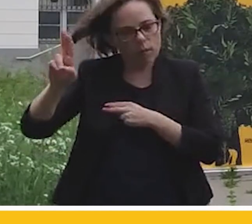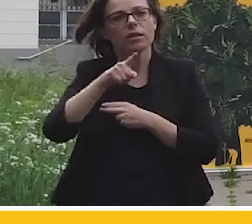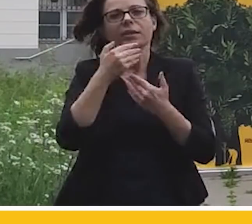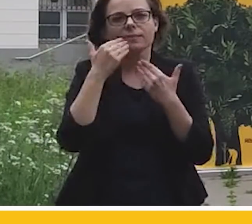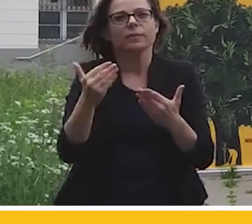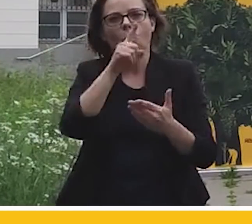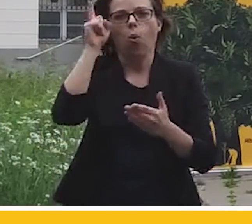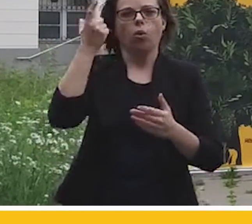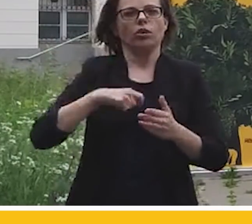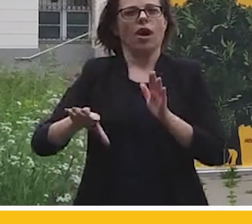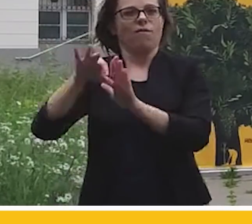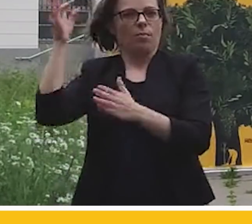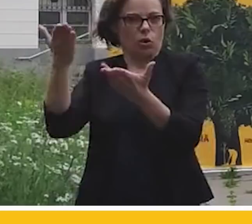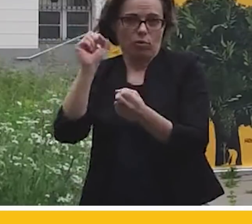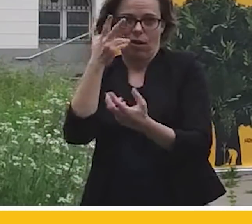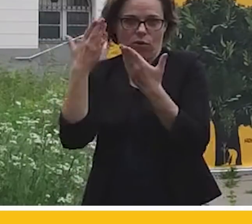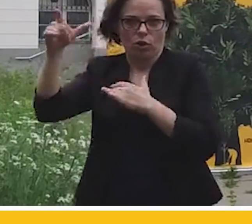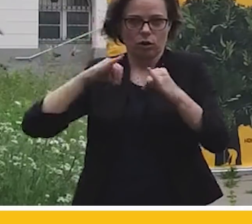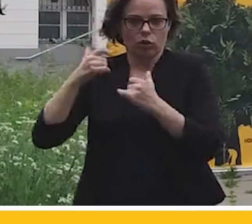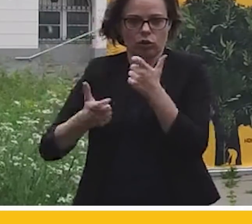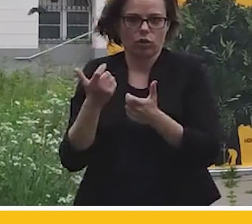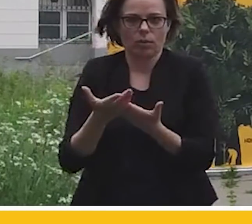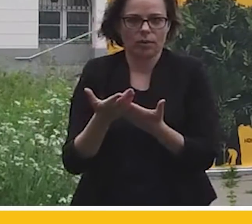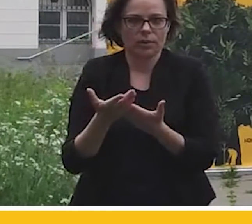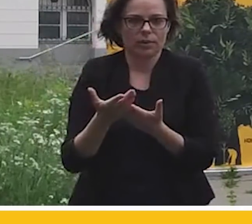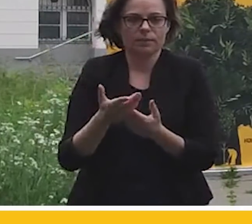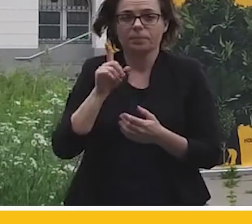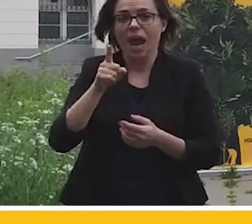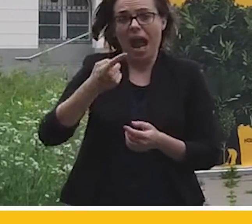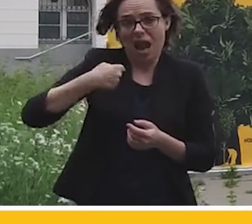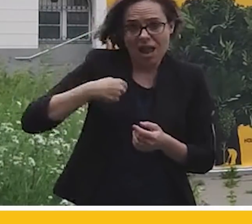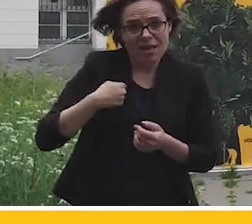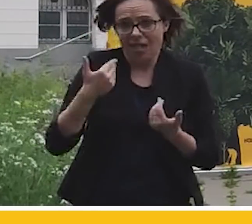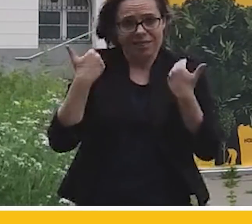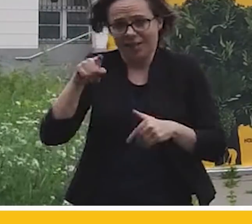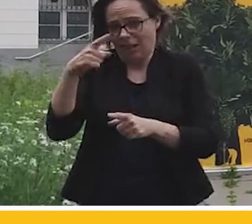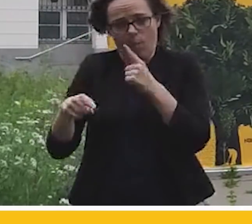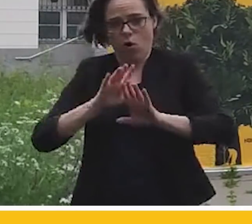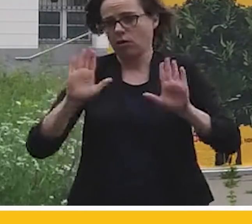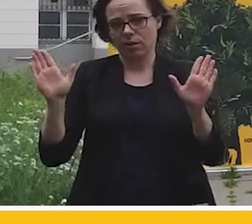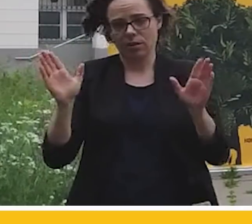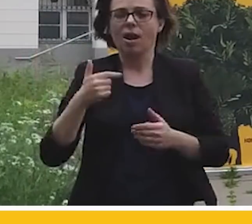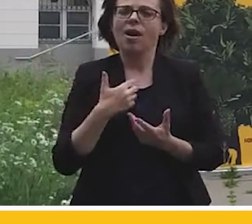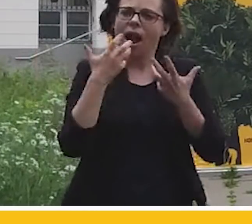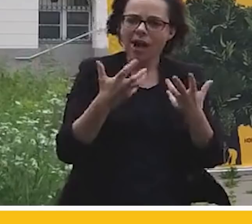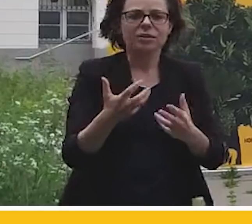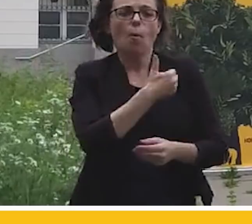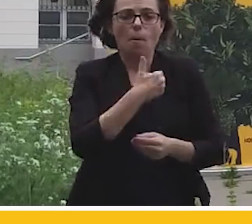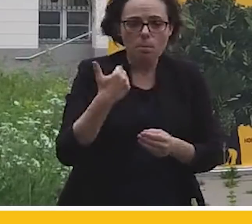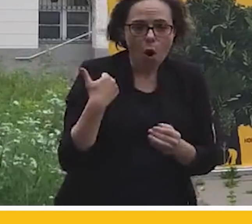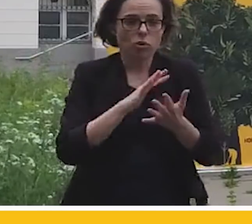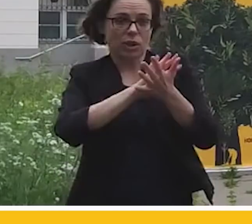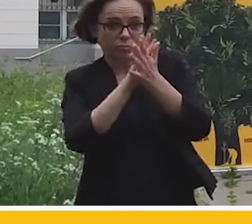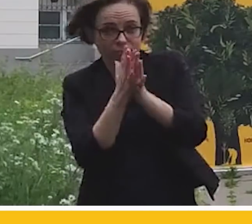następnej kadencji. Mnie polityka robiona w kategoriach kadencji kompletnie nie interesuje. Mnie interesuje zmiana Polski na pokolenia.